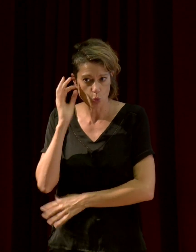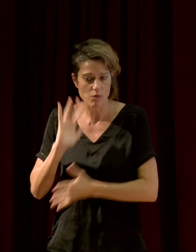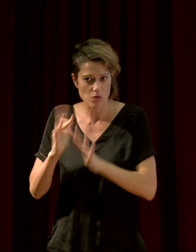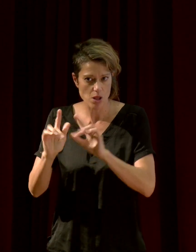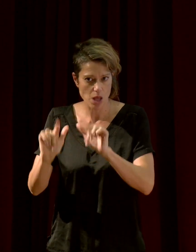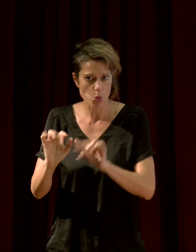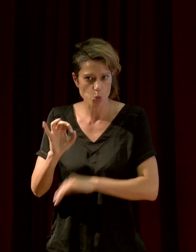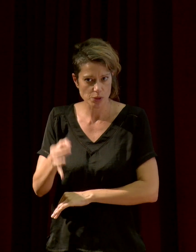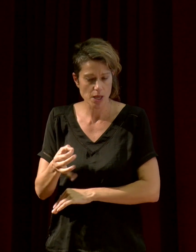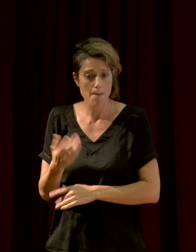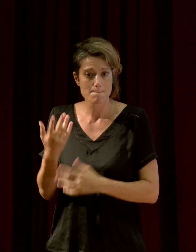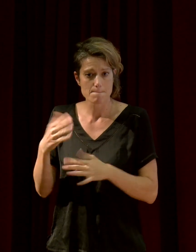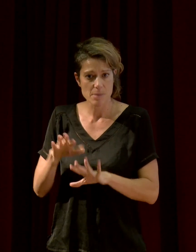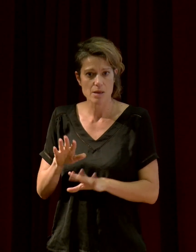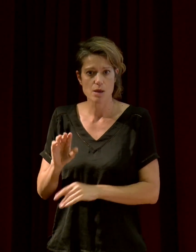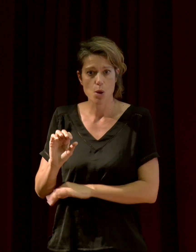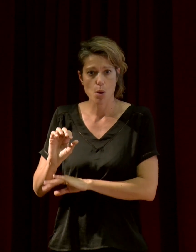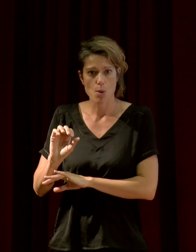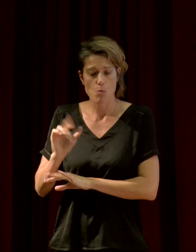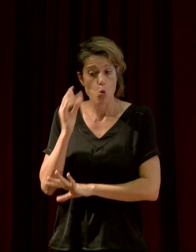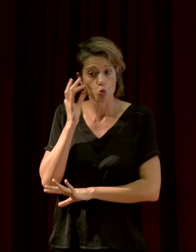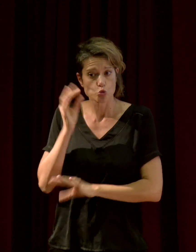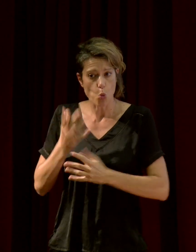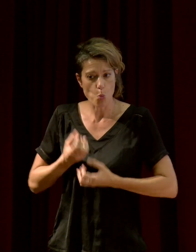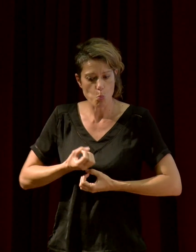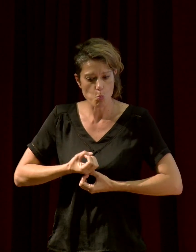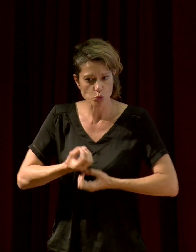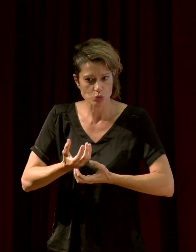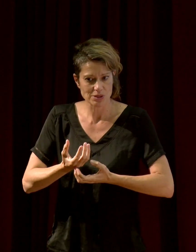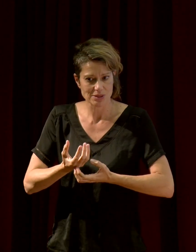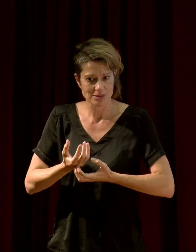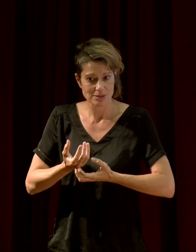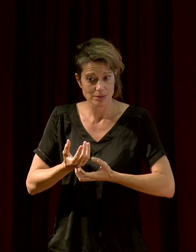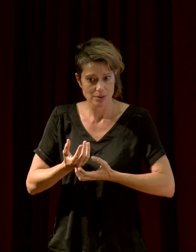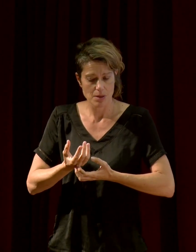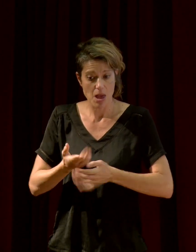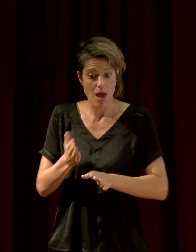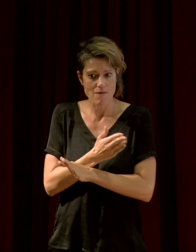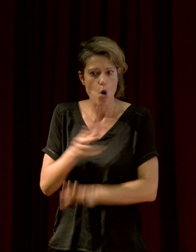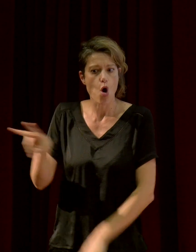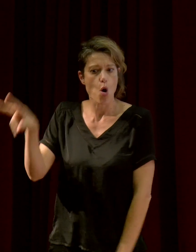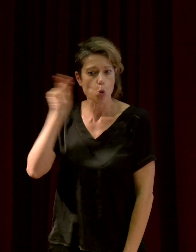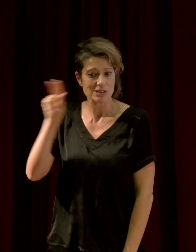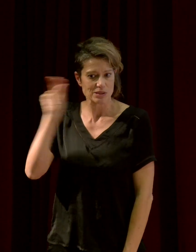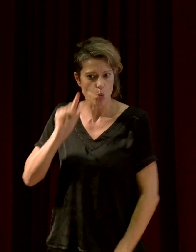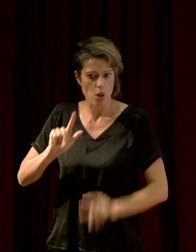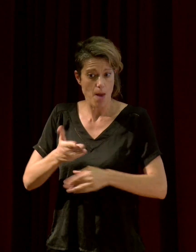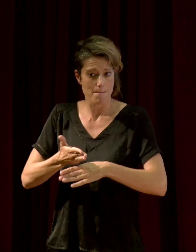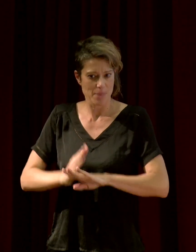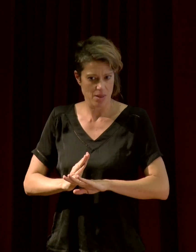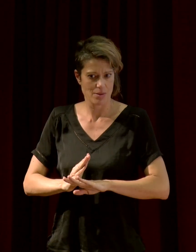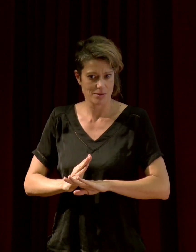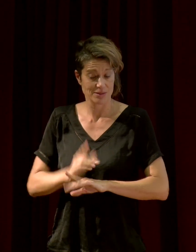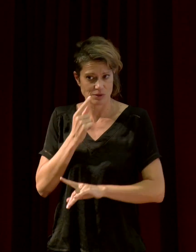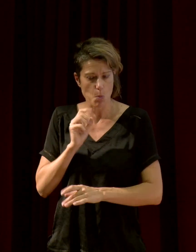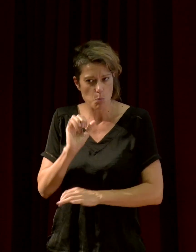l'émission sonore, et notamment comme système d'alarme, d'alerte. C'est-à-dire qu'on écoute... Les êtres vivants ont d